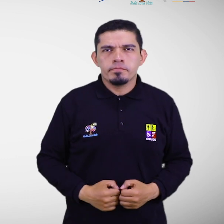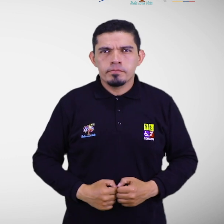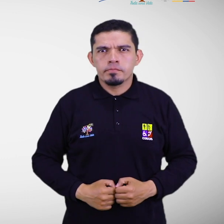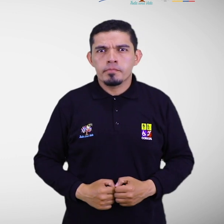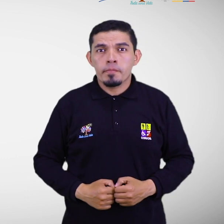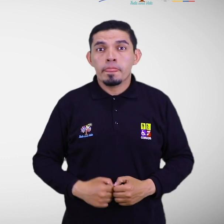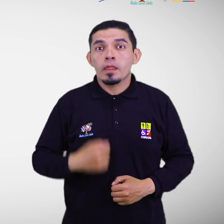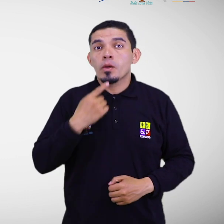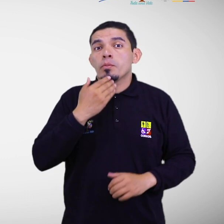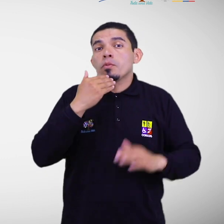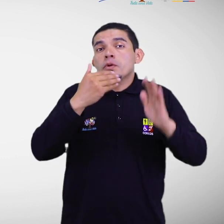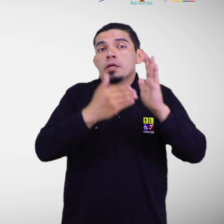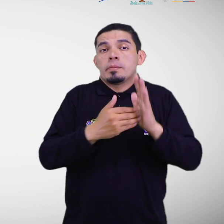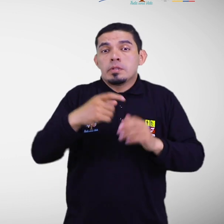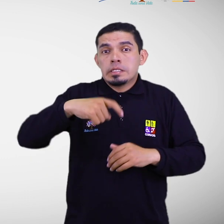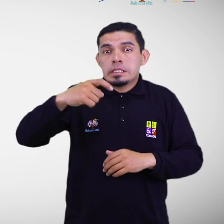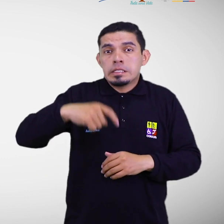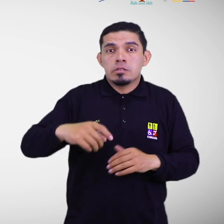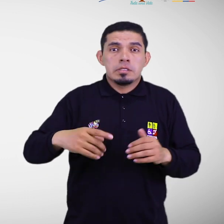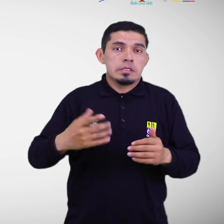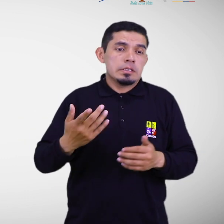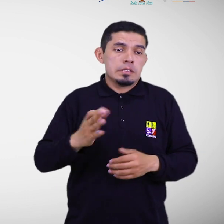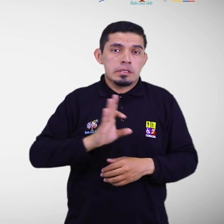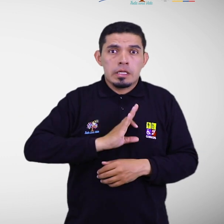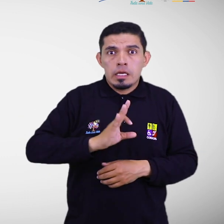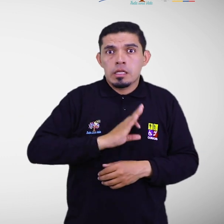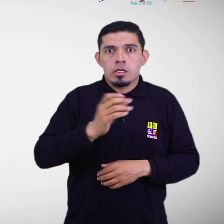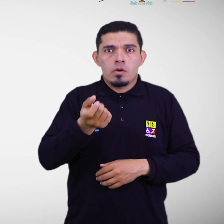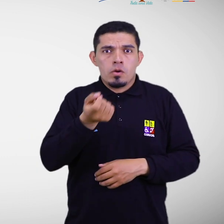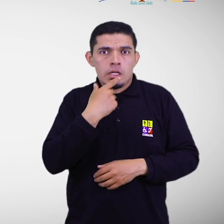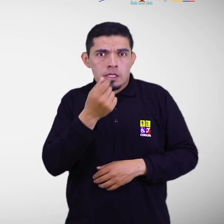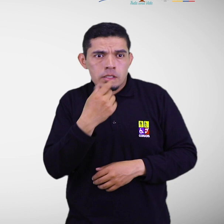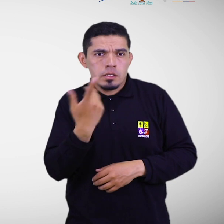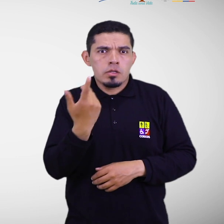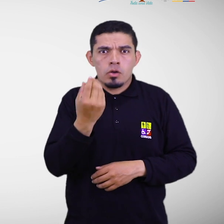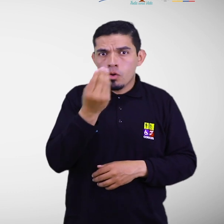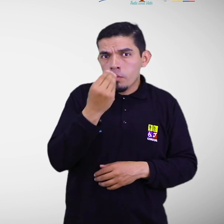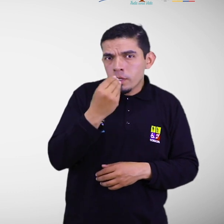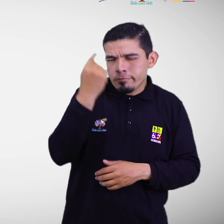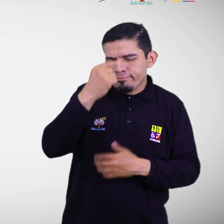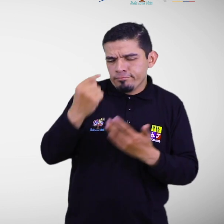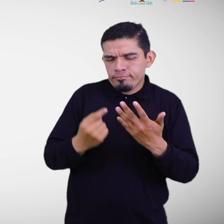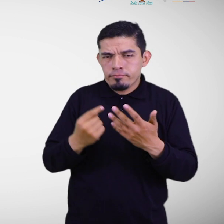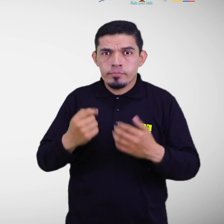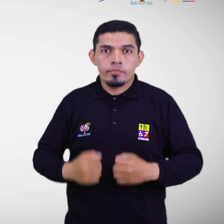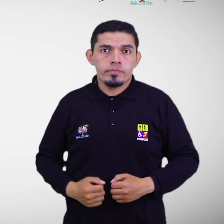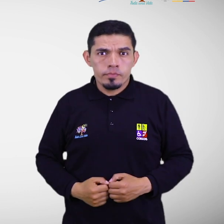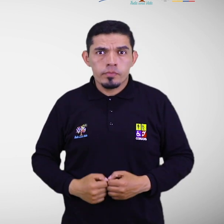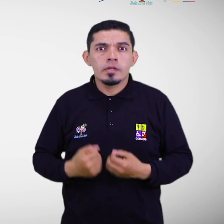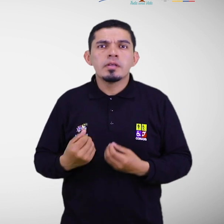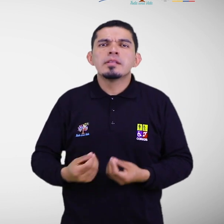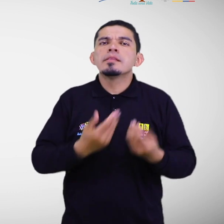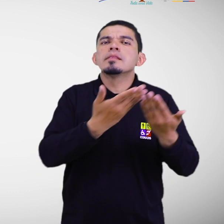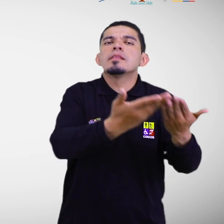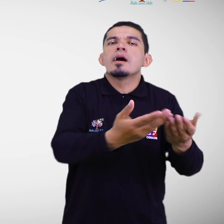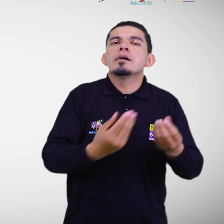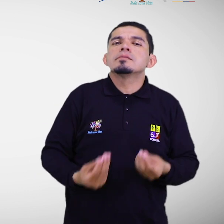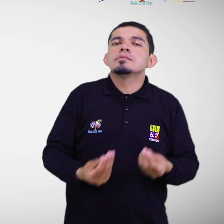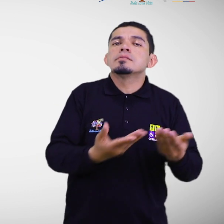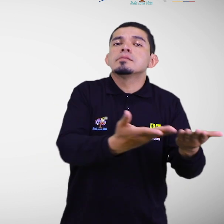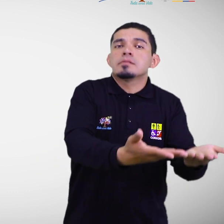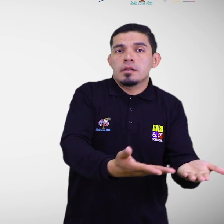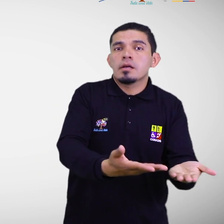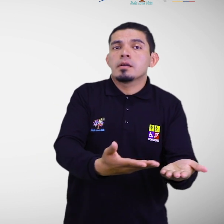caso de ayudas técnicas, medicamentos, alimentos, entre otros. Entrega. Consiste en entregar la